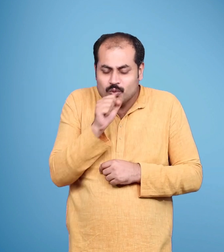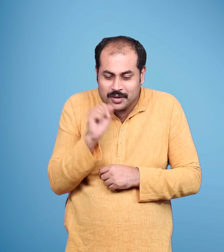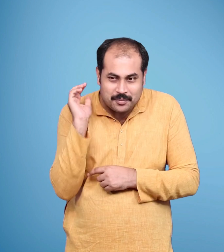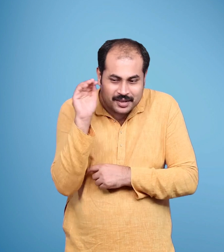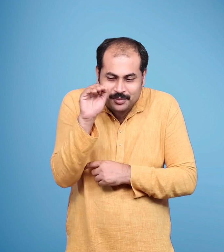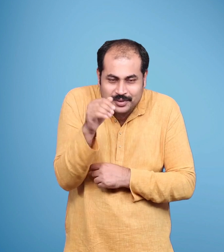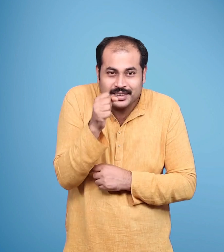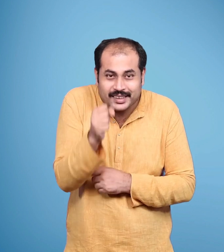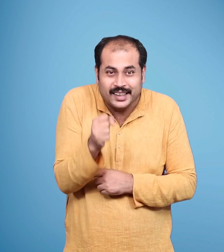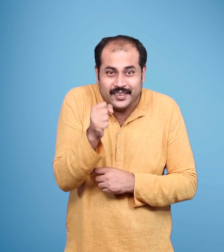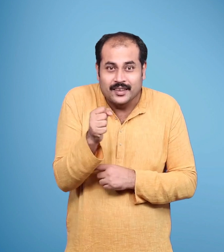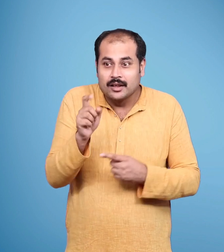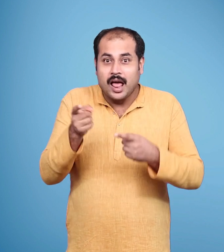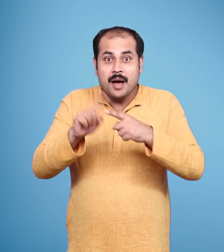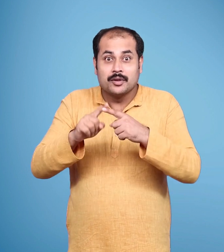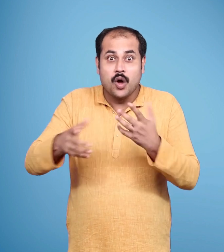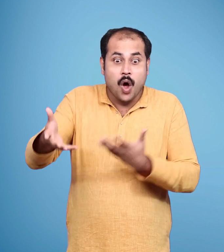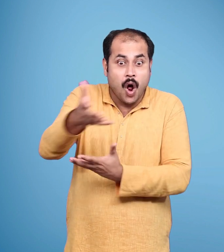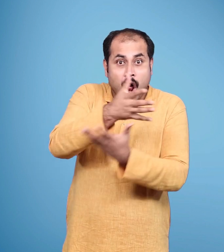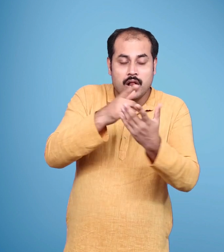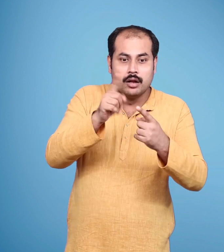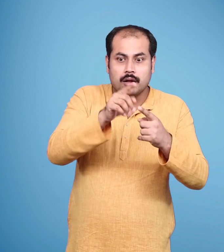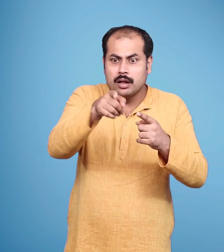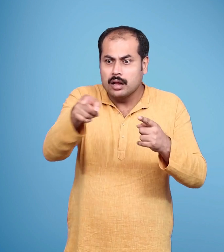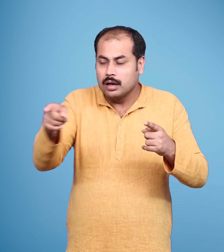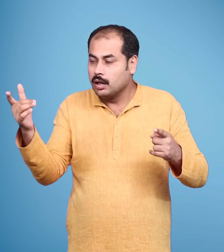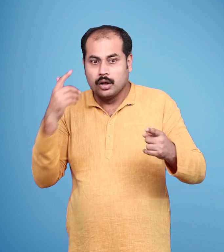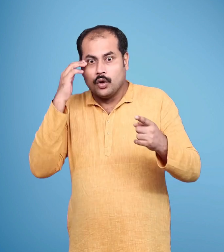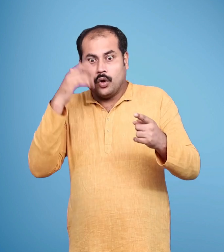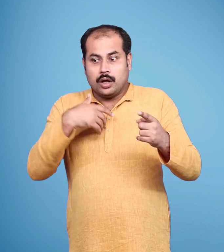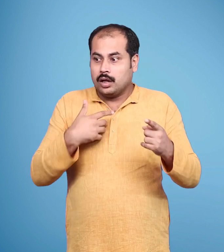छिप गई कुछ दिनों से उसे किसी ने नहीं देखा